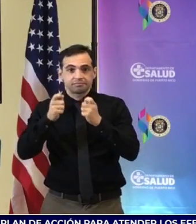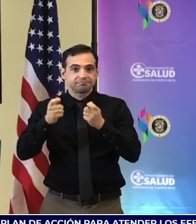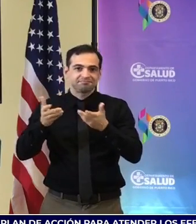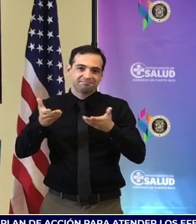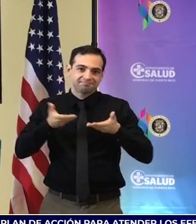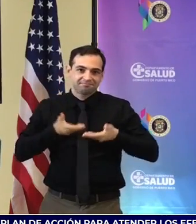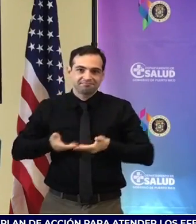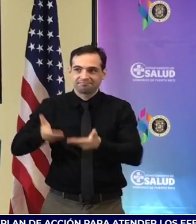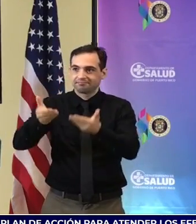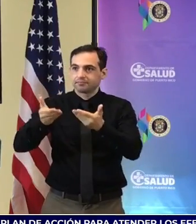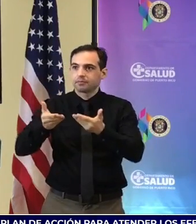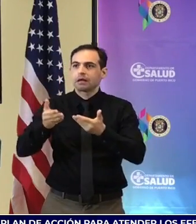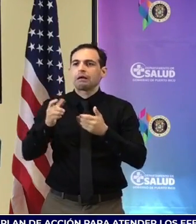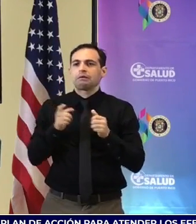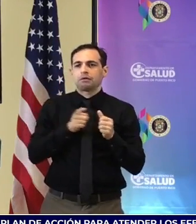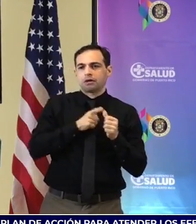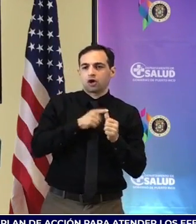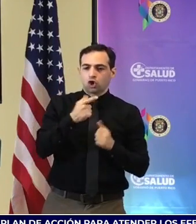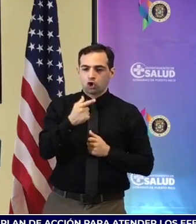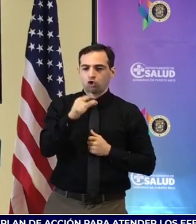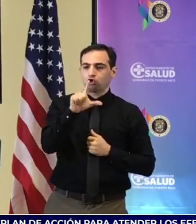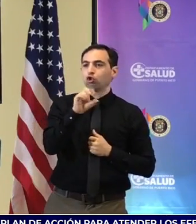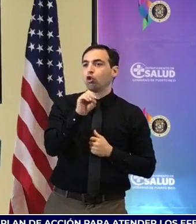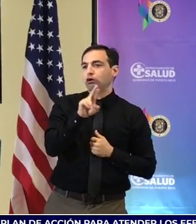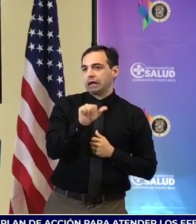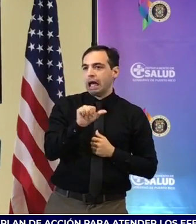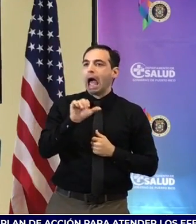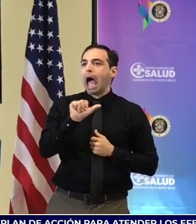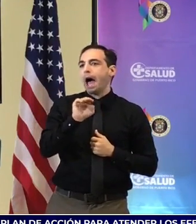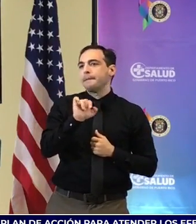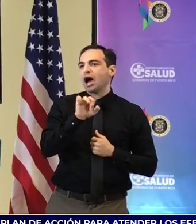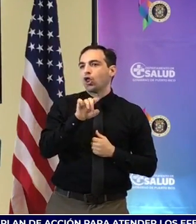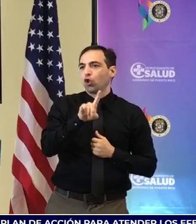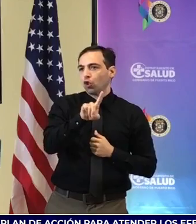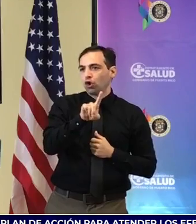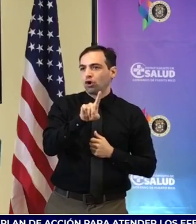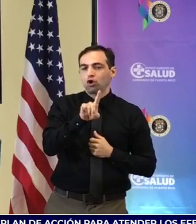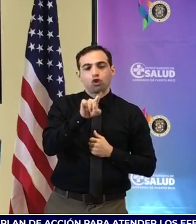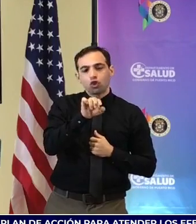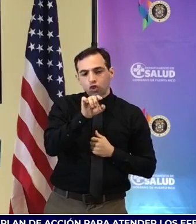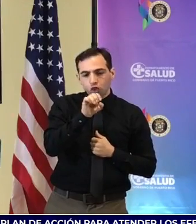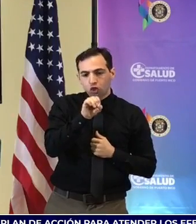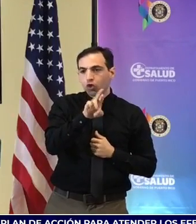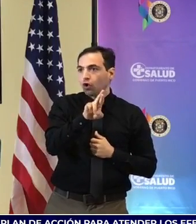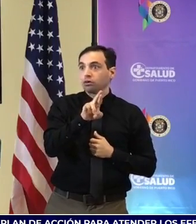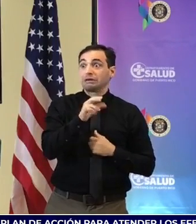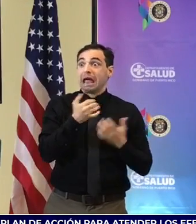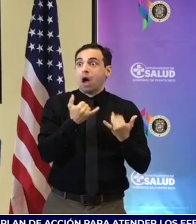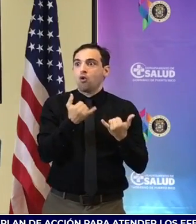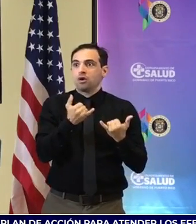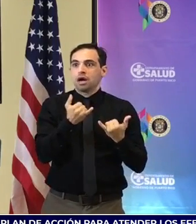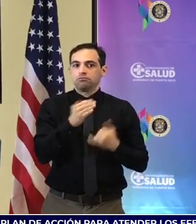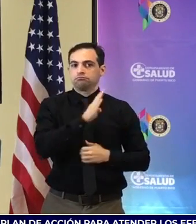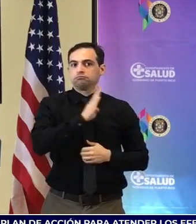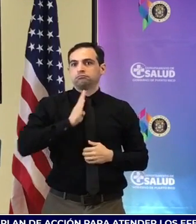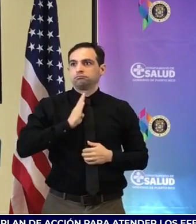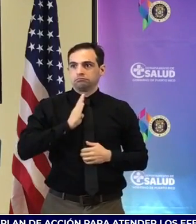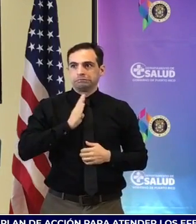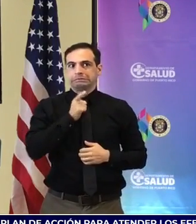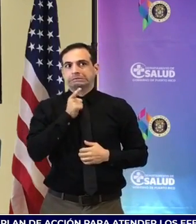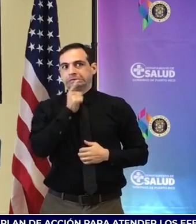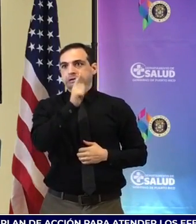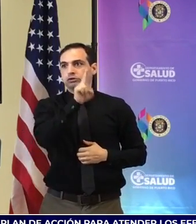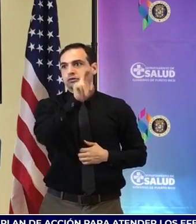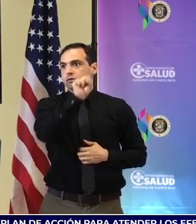de iniciar, me gustaría excusar a la doctora Gloria Amador Fernández, quien en este momento se encuentra con miembros de la Junta en un viaje oficial a Estados Unidos